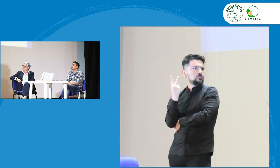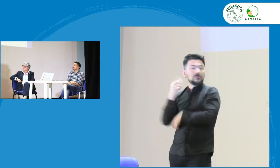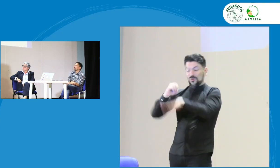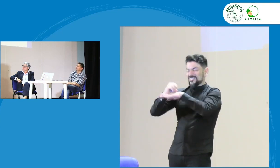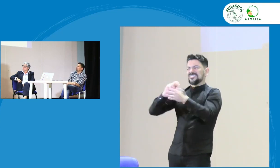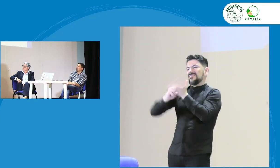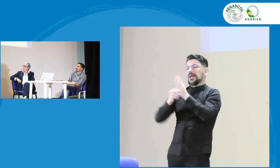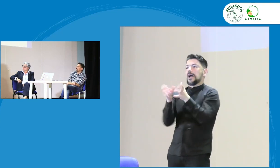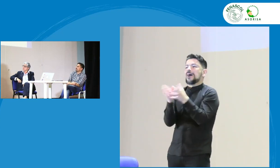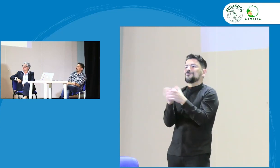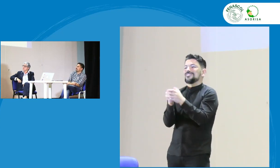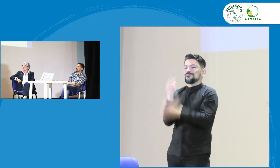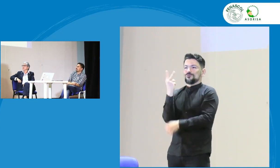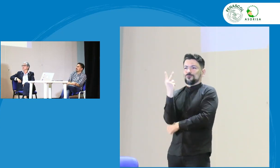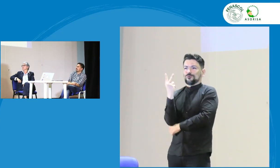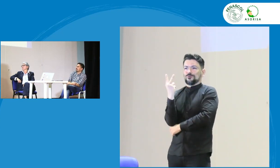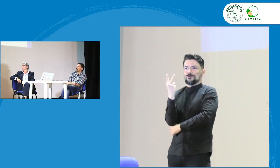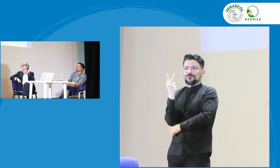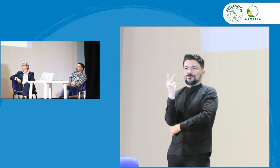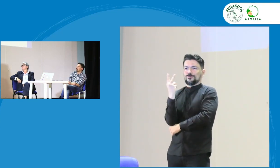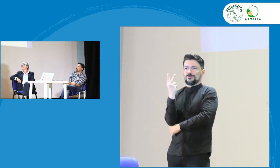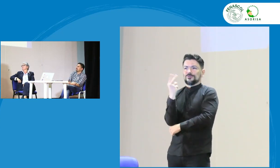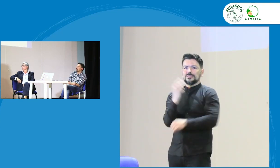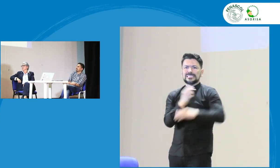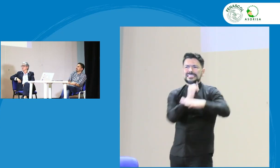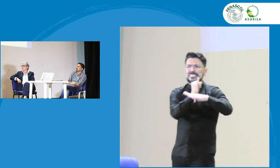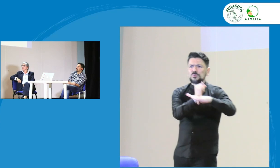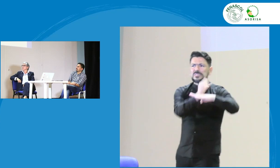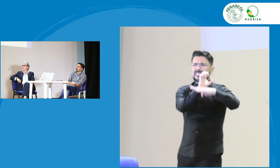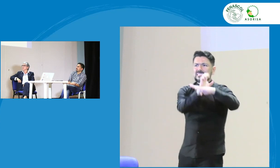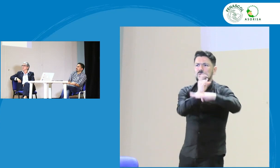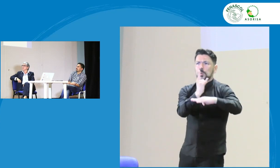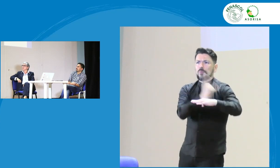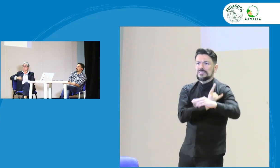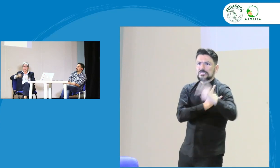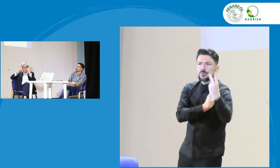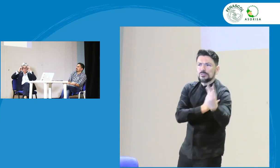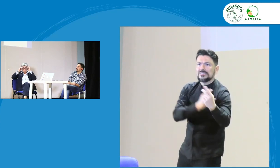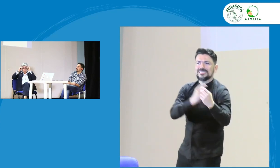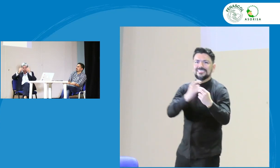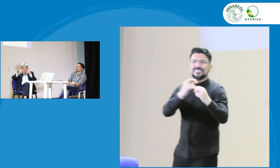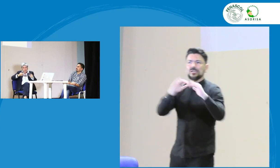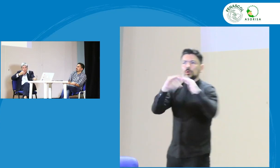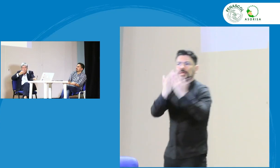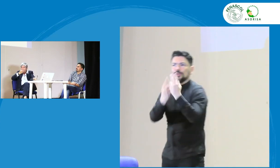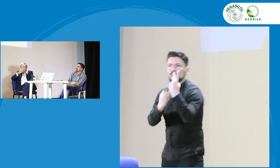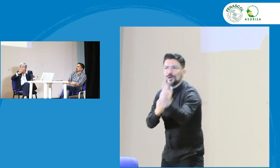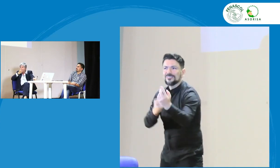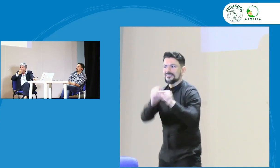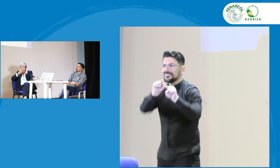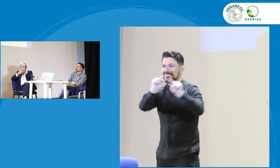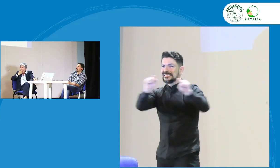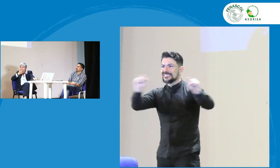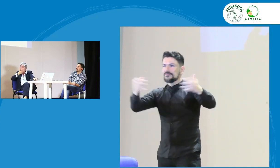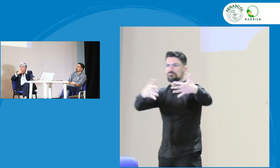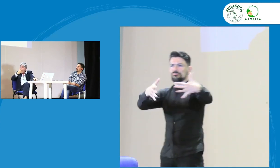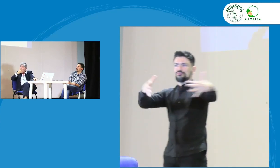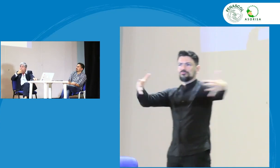a estos representantes de las organizaciones, instituciones, universidades, es muy amplio,